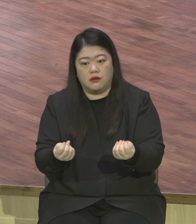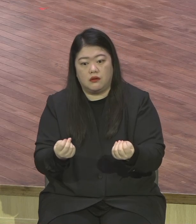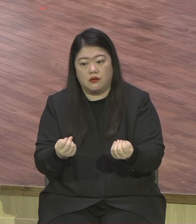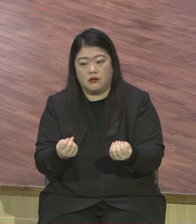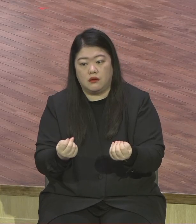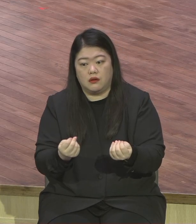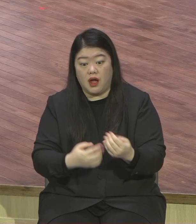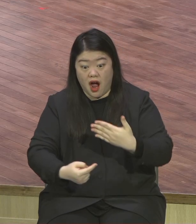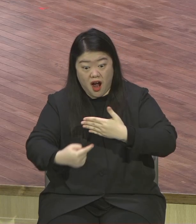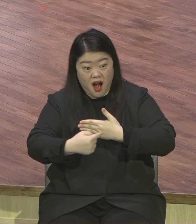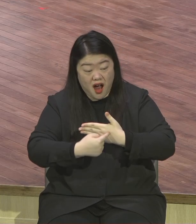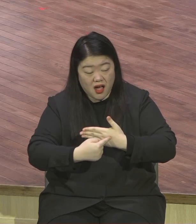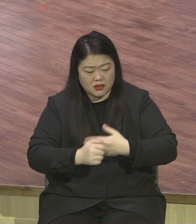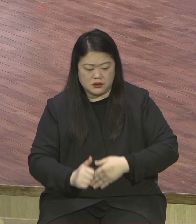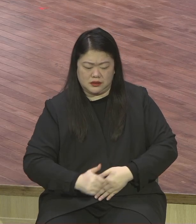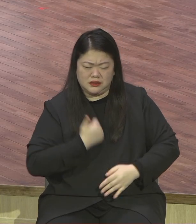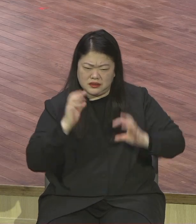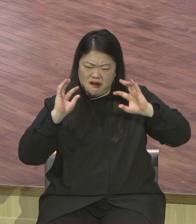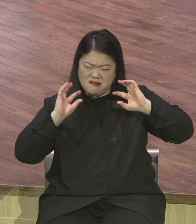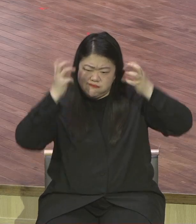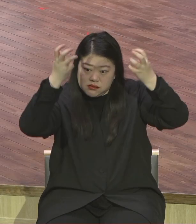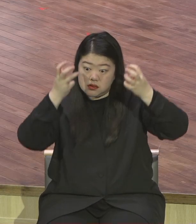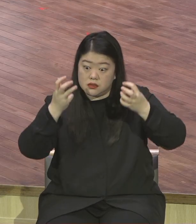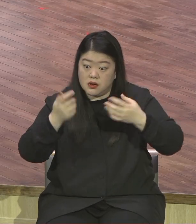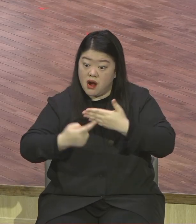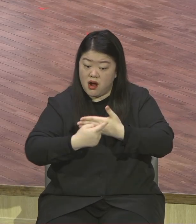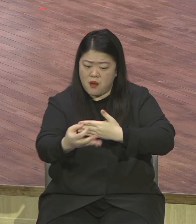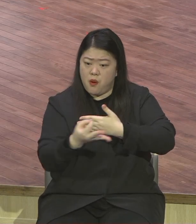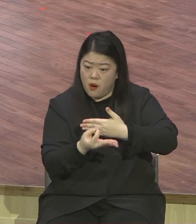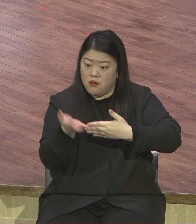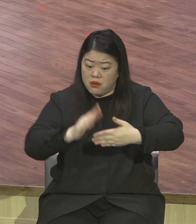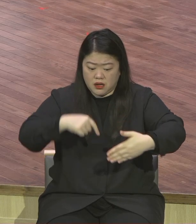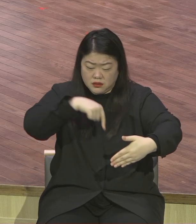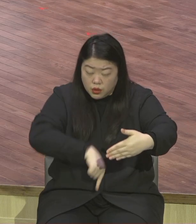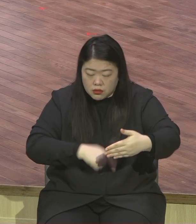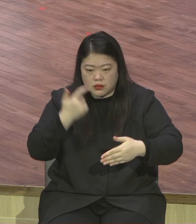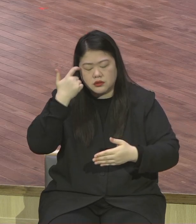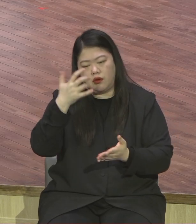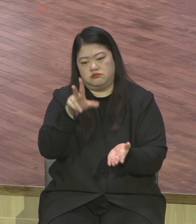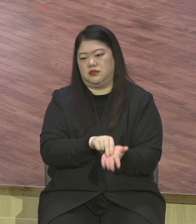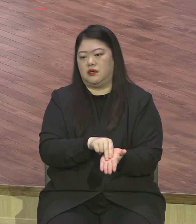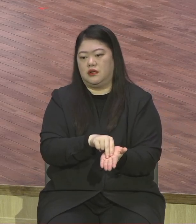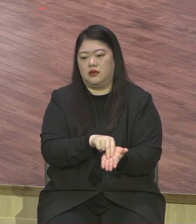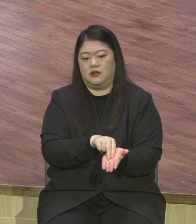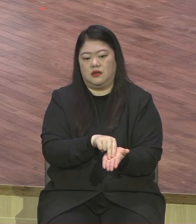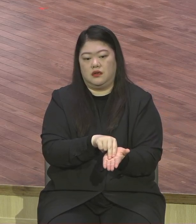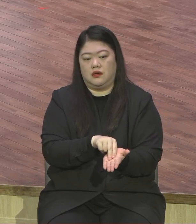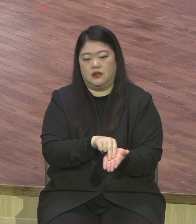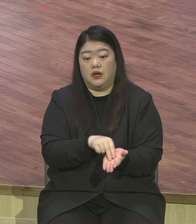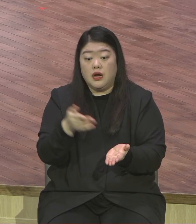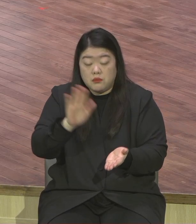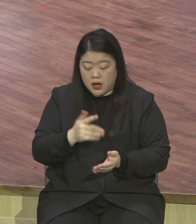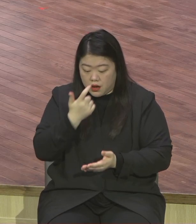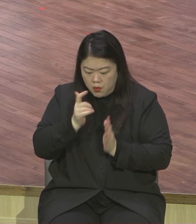깊은 심각한 그 사람의 영적 문제 영적 문제가 있는데 본인도 모르고 다른 사람도 몰라